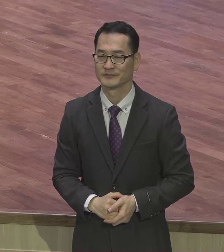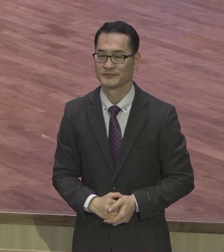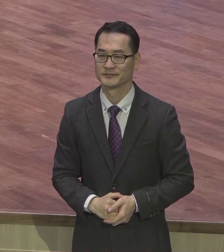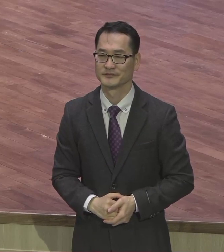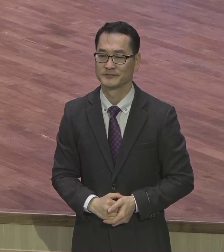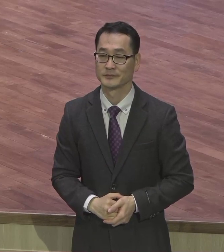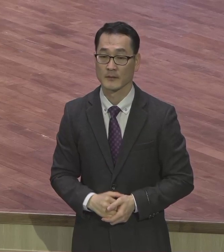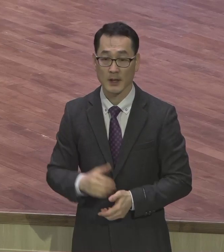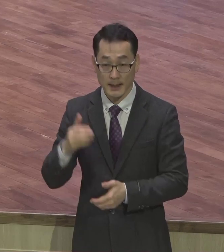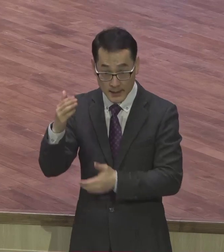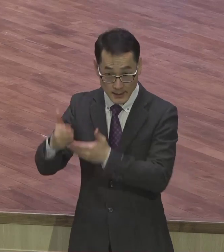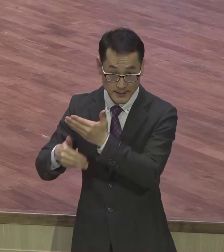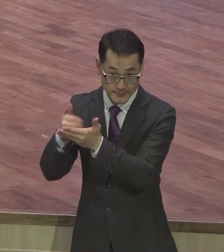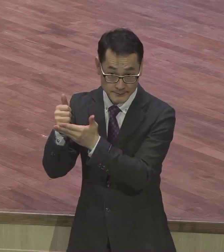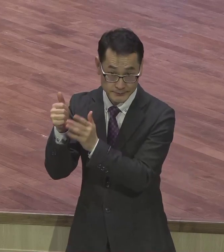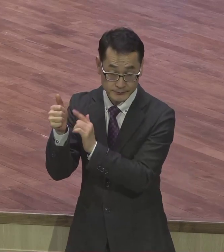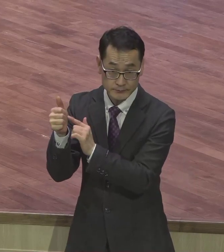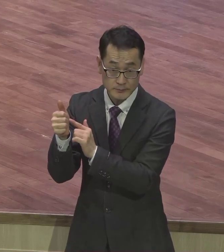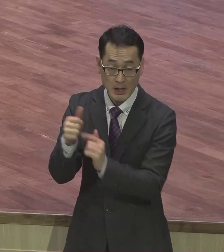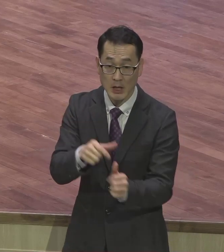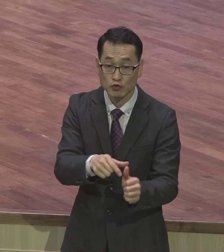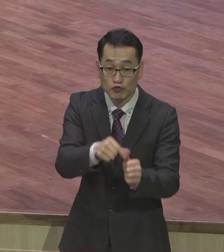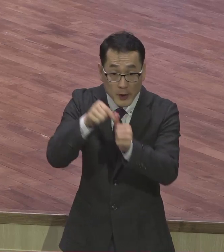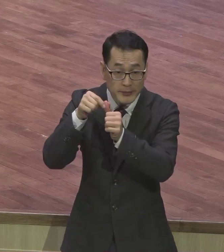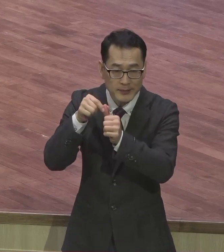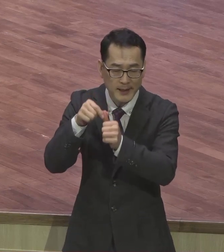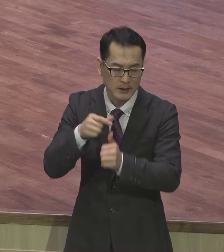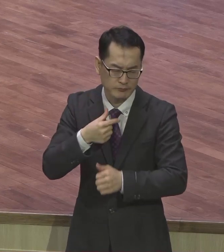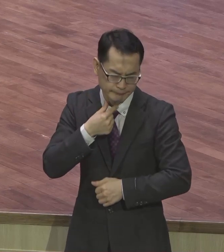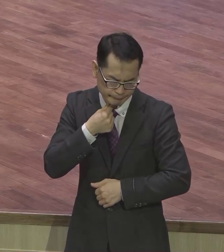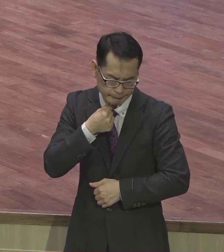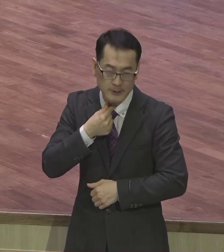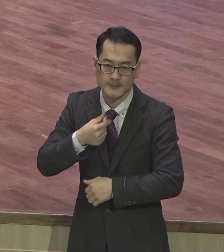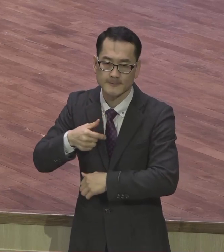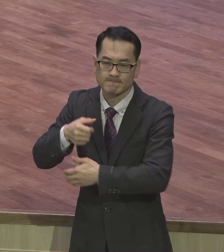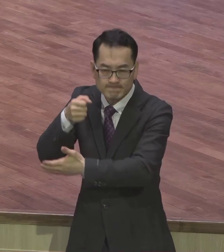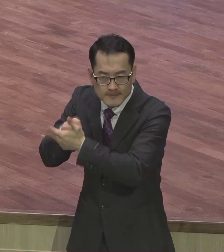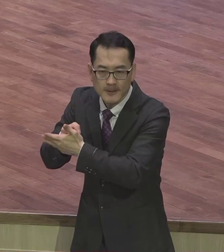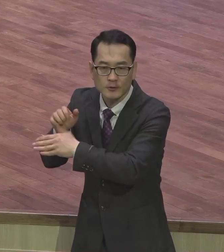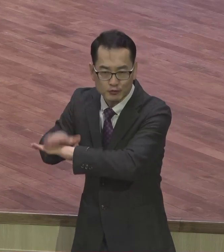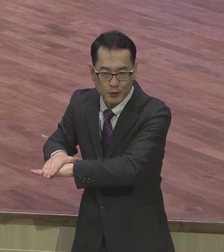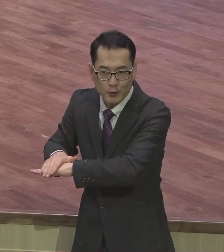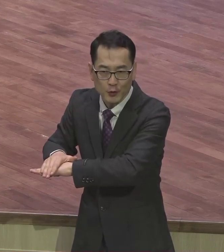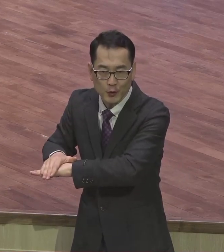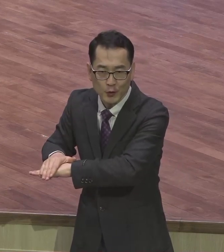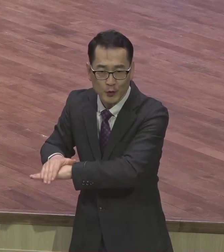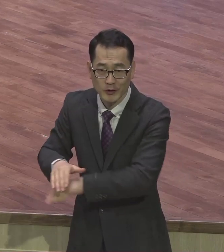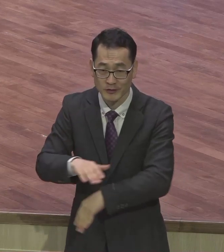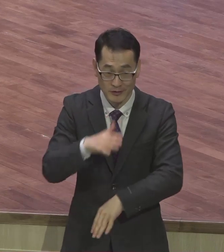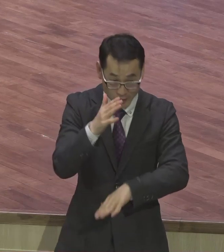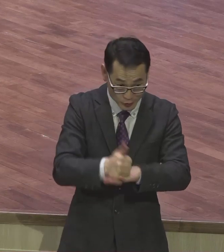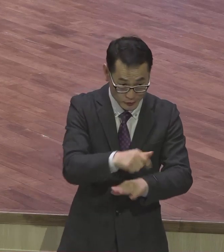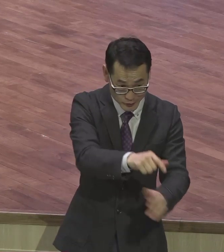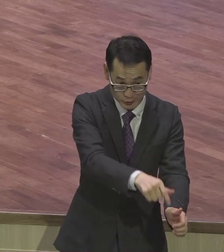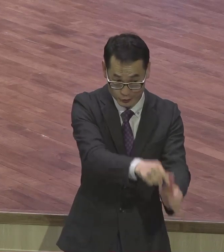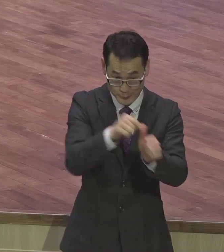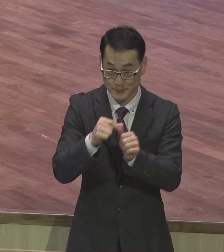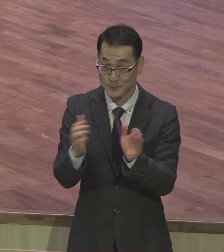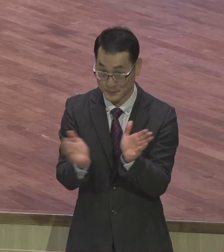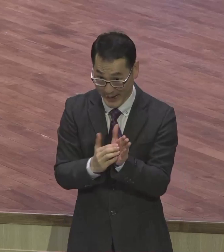하나님께서는요 하나님께서는요 구원 계획을 이루시는 것과 함께 구원받은 하나님의 자녀가 하나님 이전에 뜻대로 살지를 원하세요.